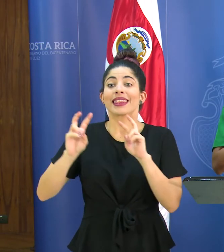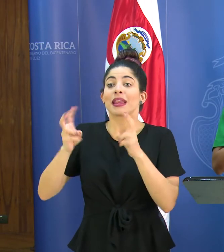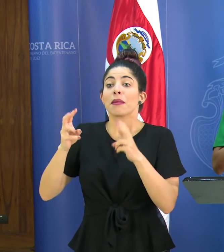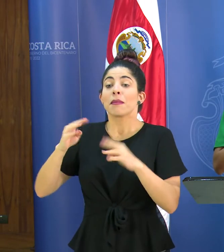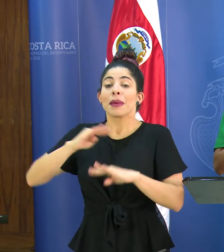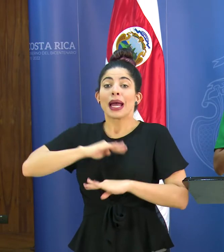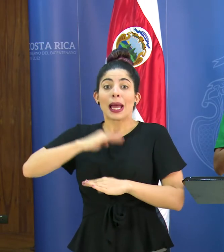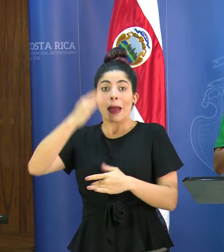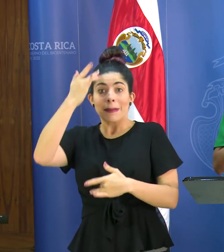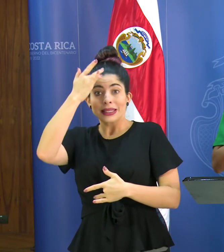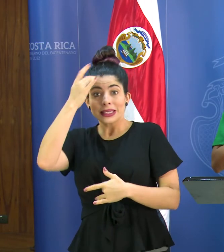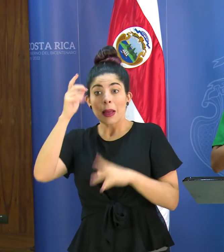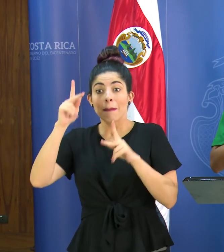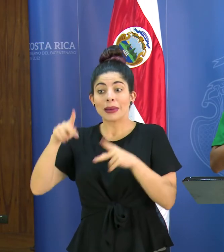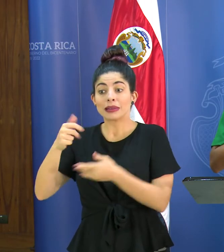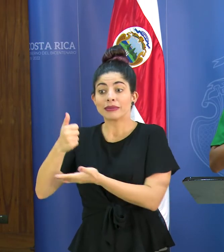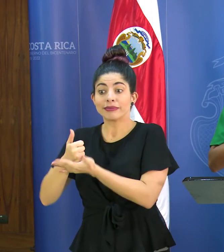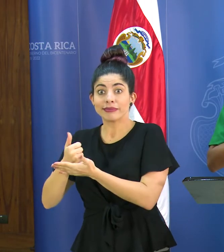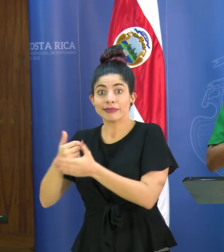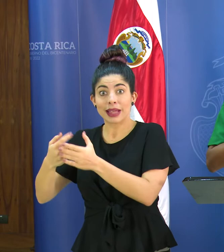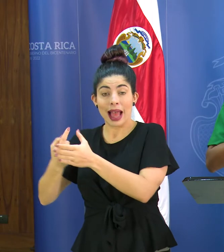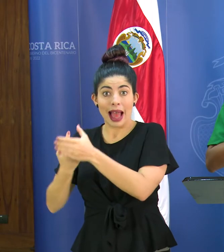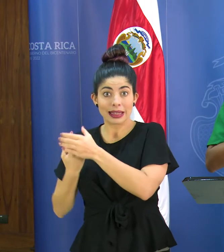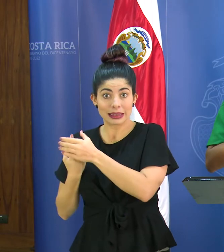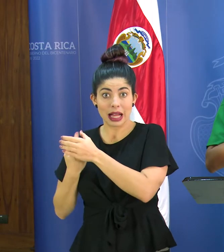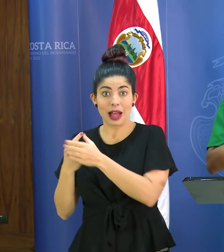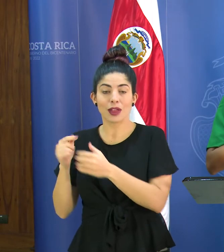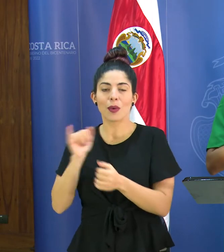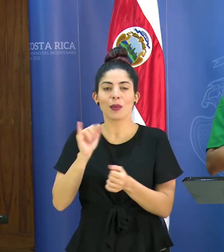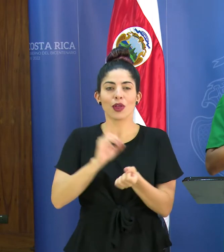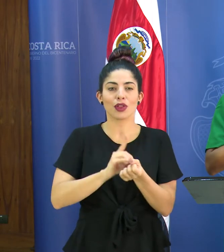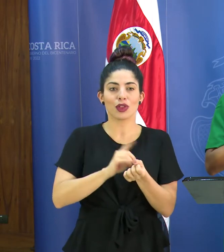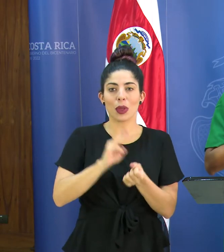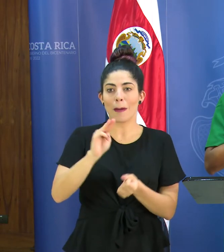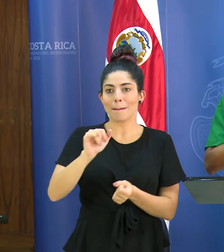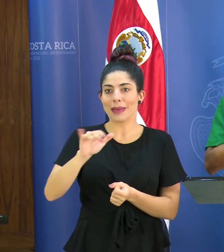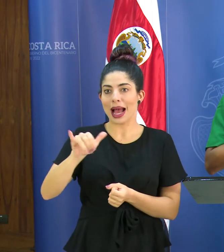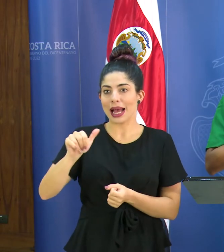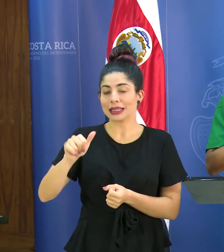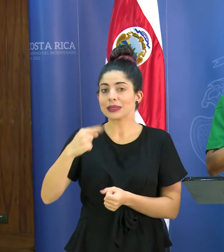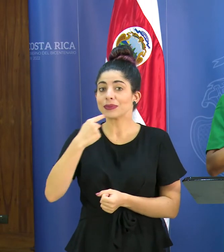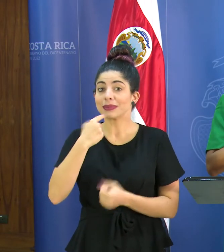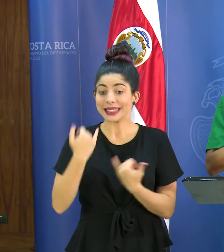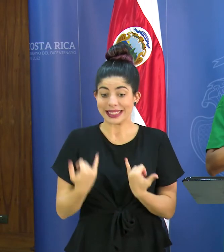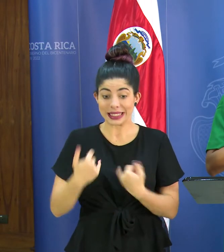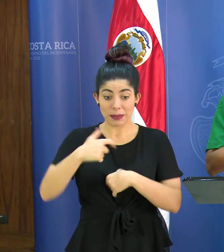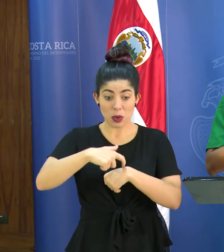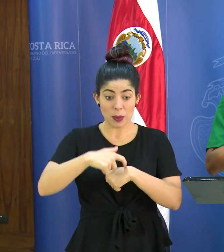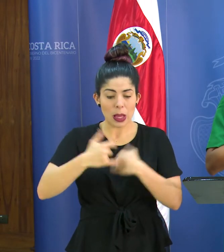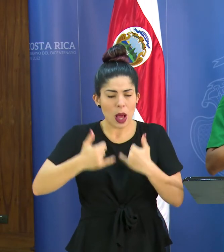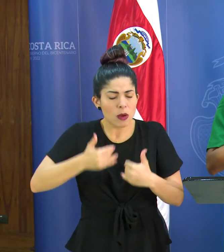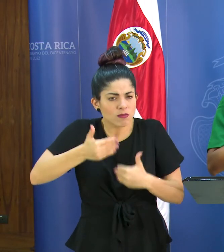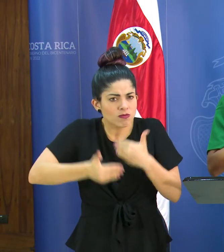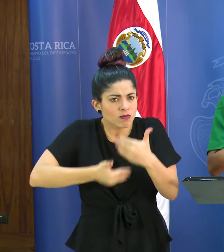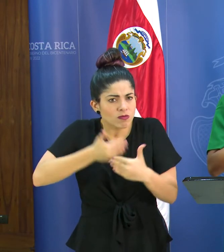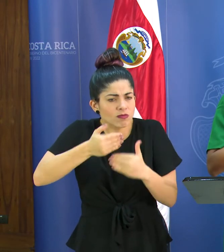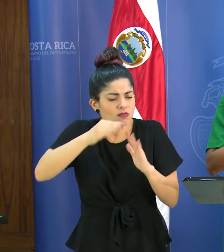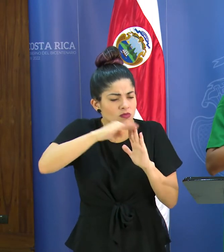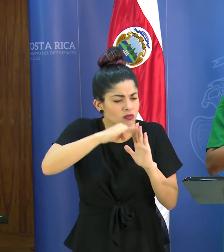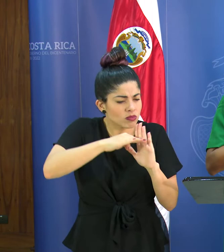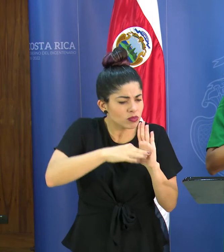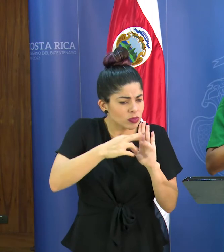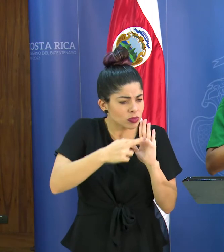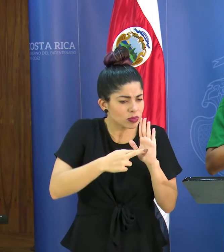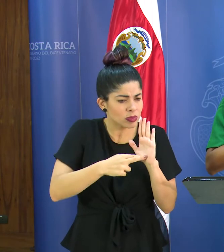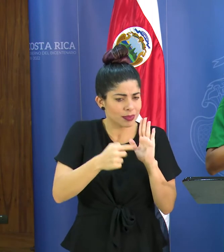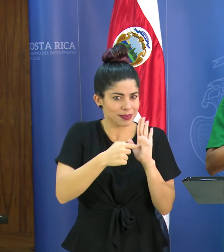incapacidades y aislamientos como decía el doctor Macaya por supuesto estamos en este momento avanzando en unos lineamientos que la